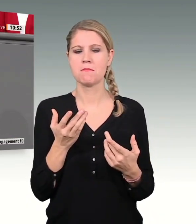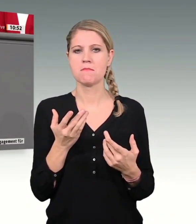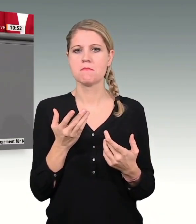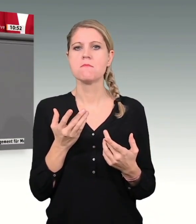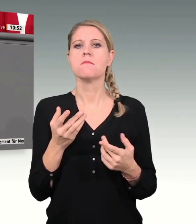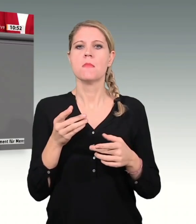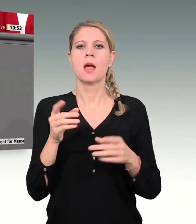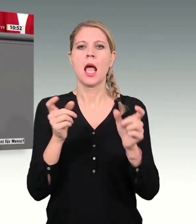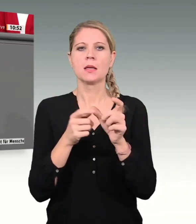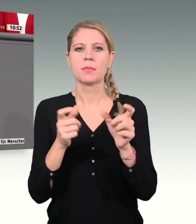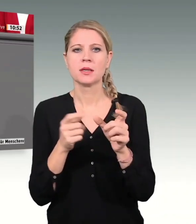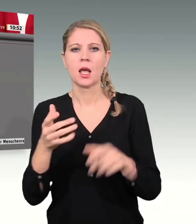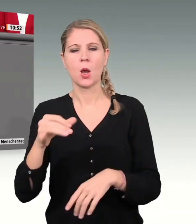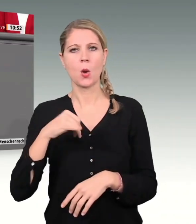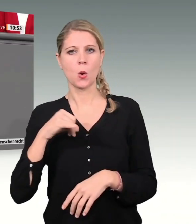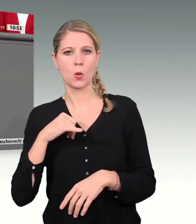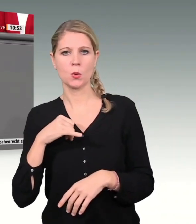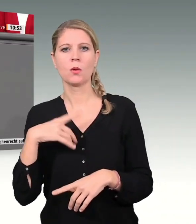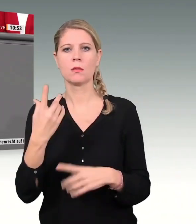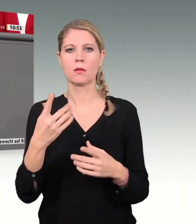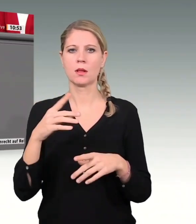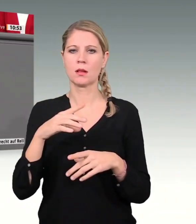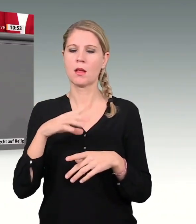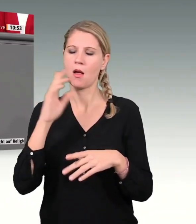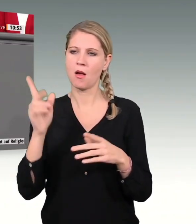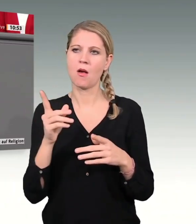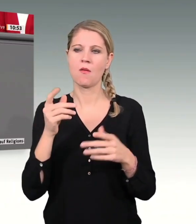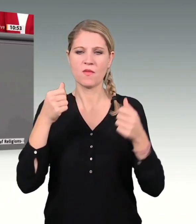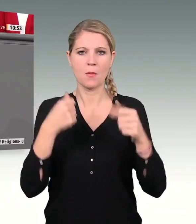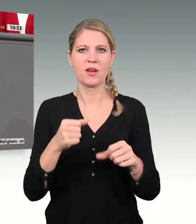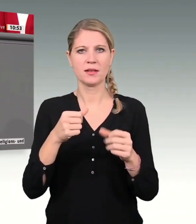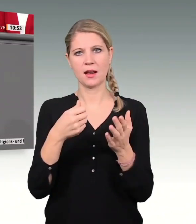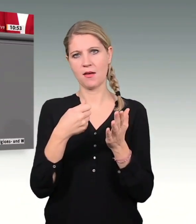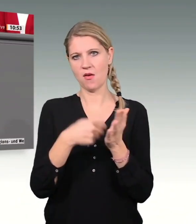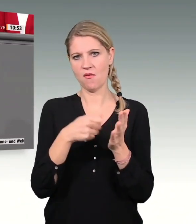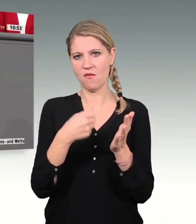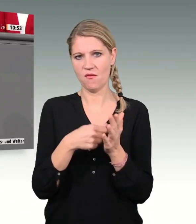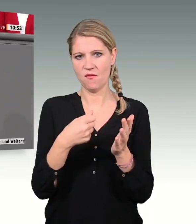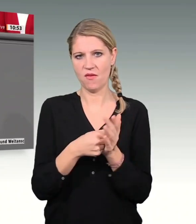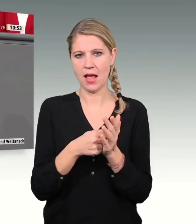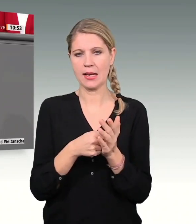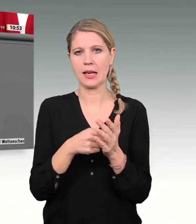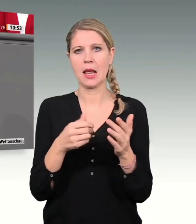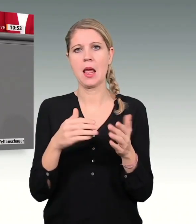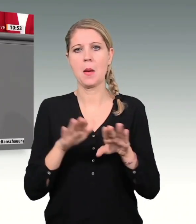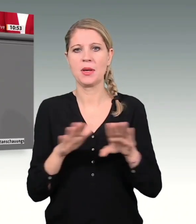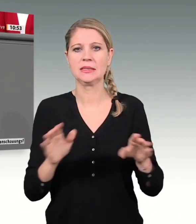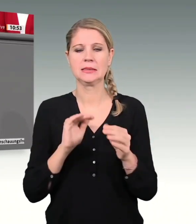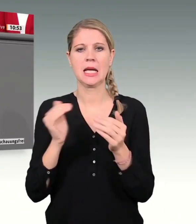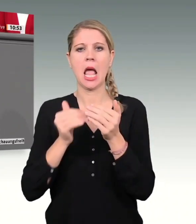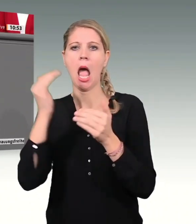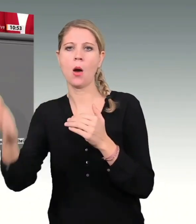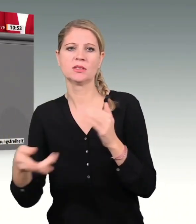Außenpolitik verpflichtet. Dieses Versprechen werden wir einhalten und werden uns für alle Menschenrechte einsetzen,